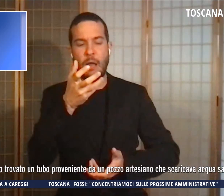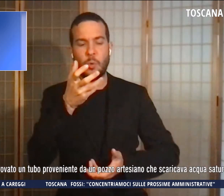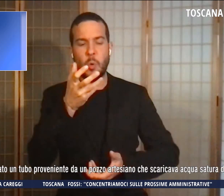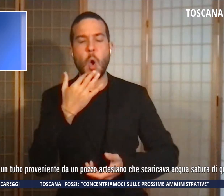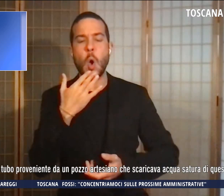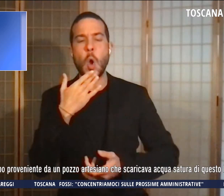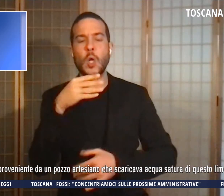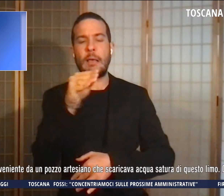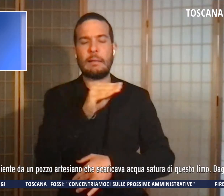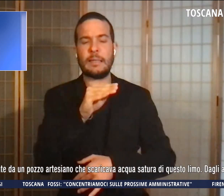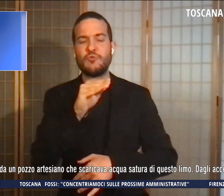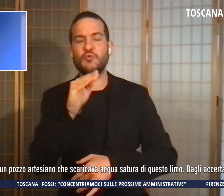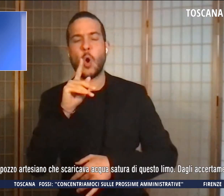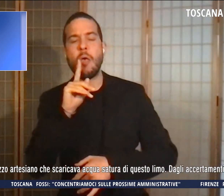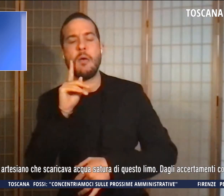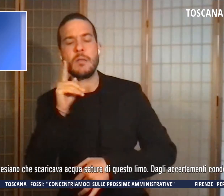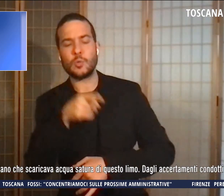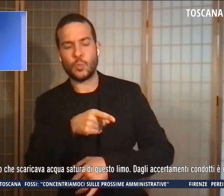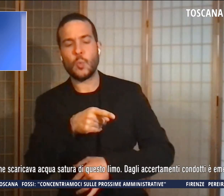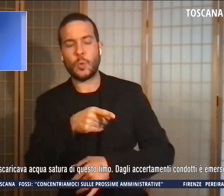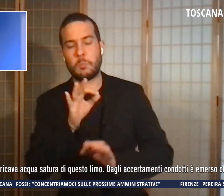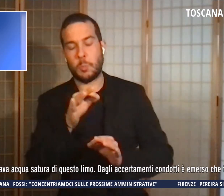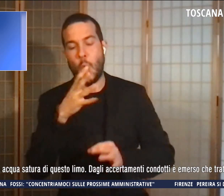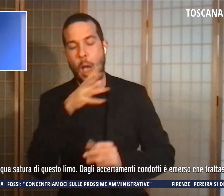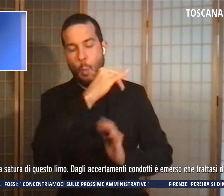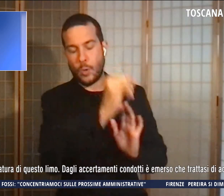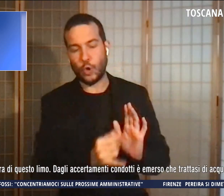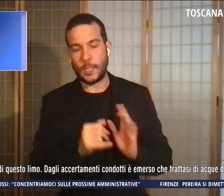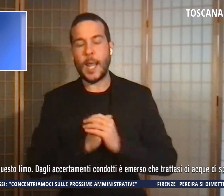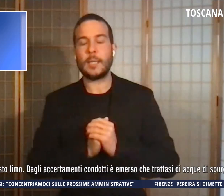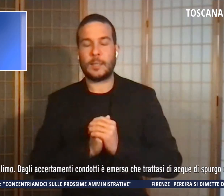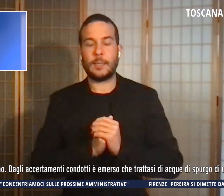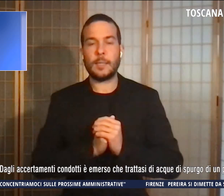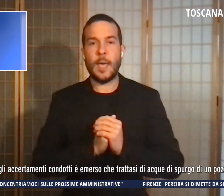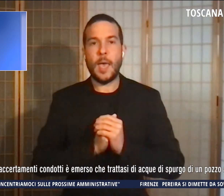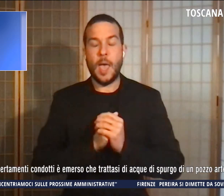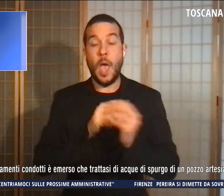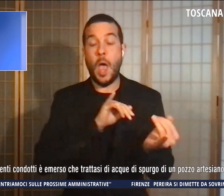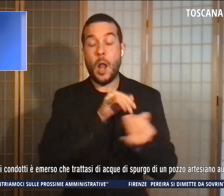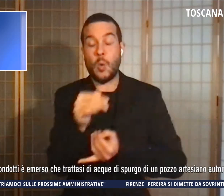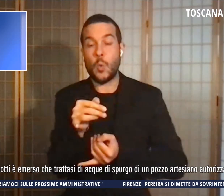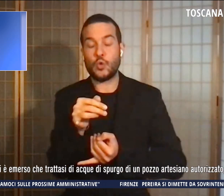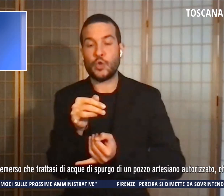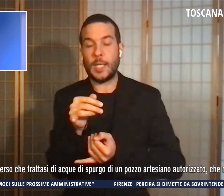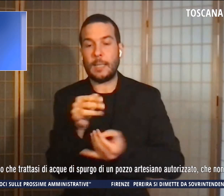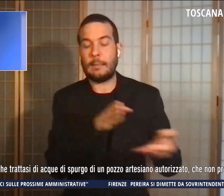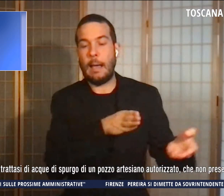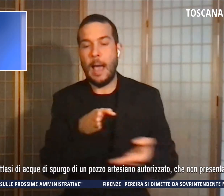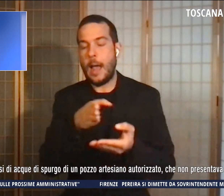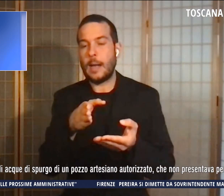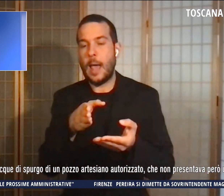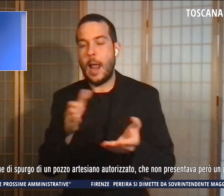nelle acque del torrente all'uscita di un canale di raccolta in località